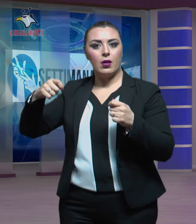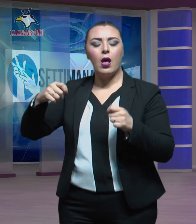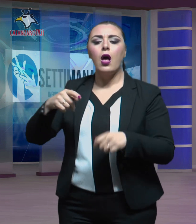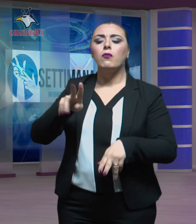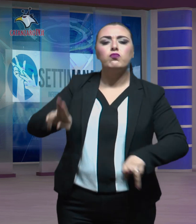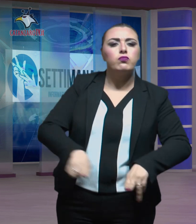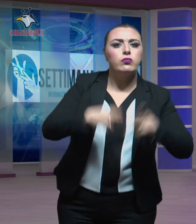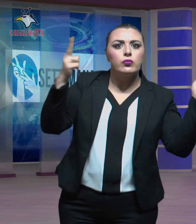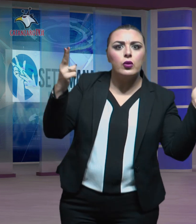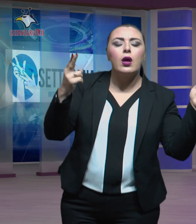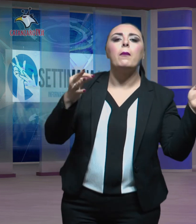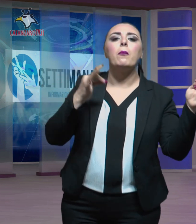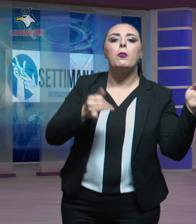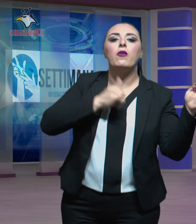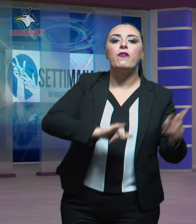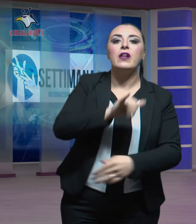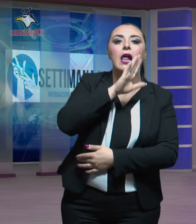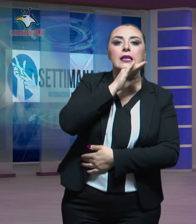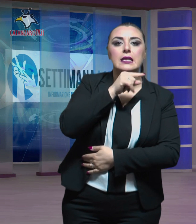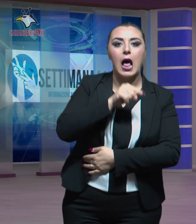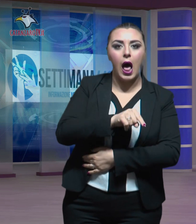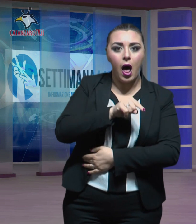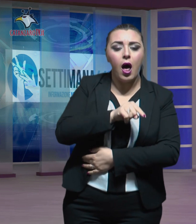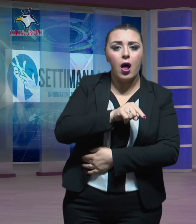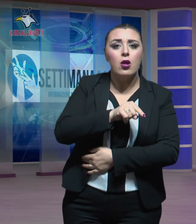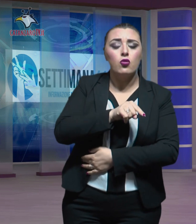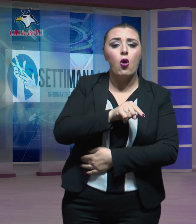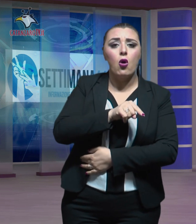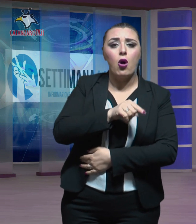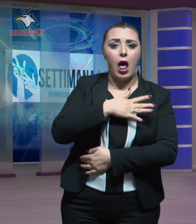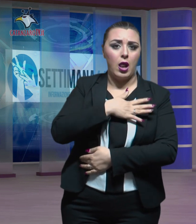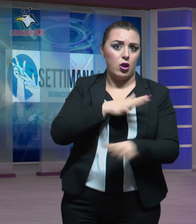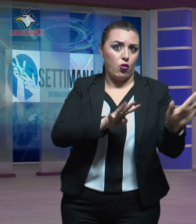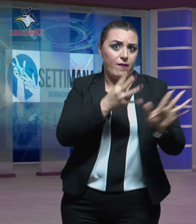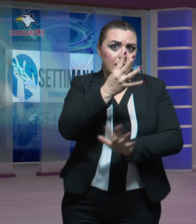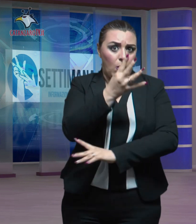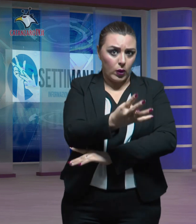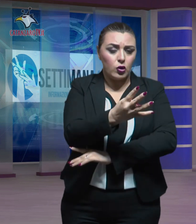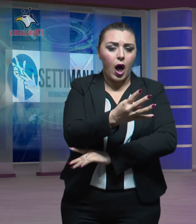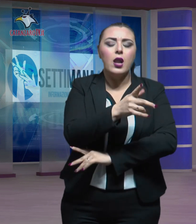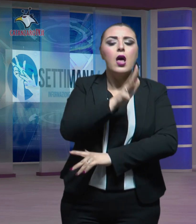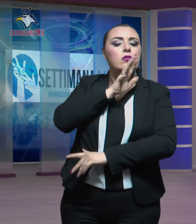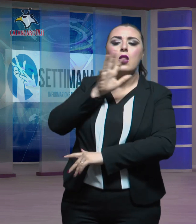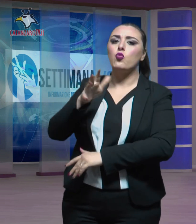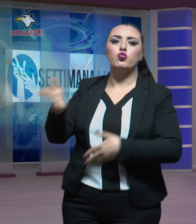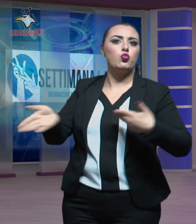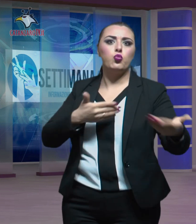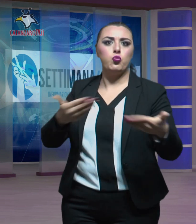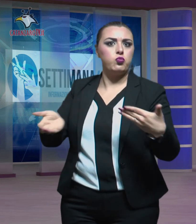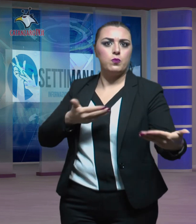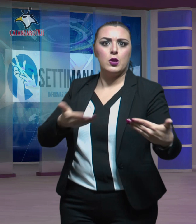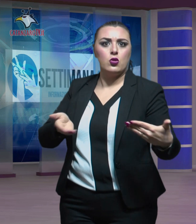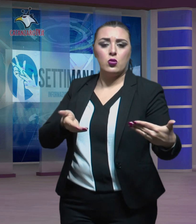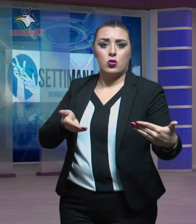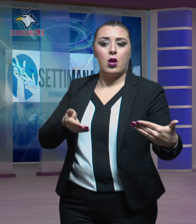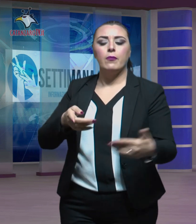accorgersi di tutto, la figlia del 94enne che ha denunciato i fatti ai carabinieri.